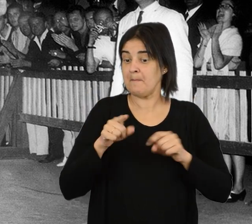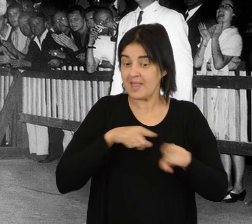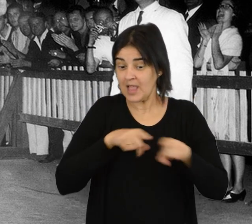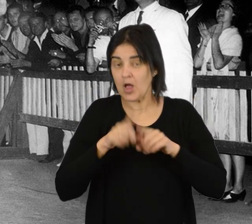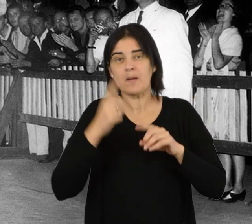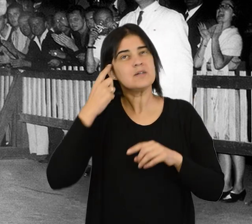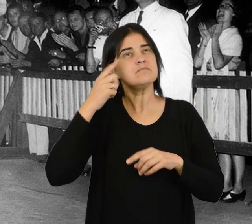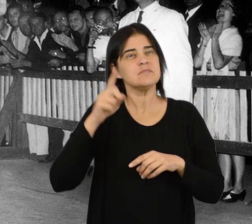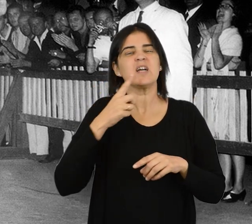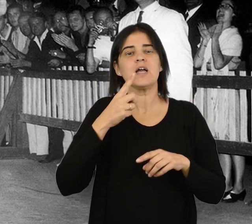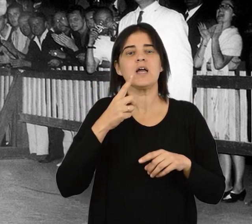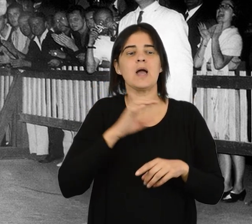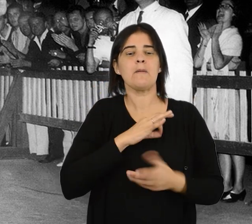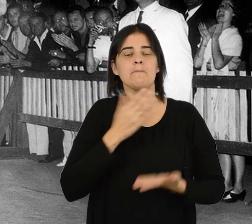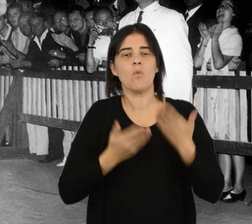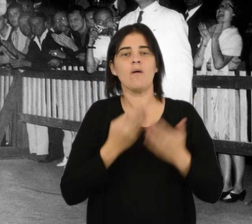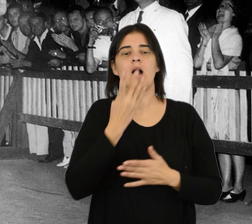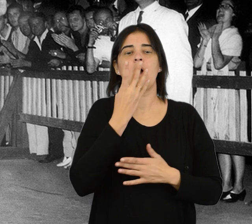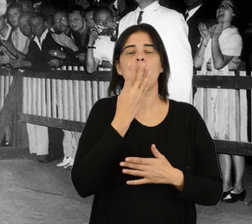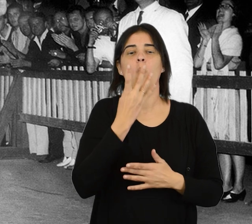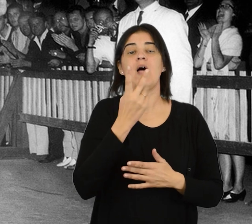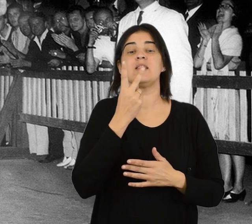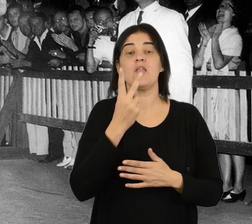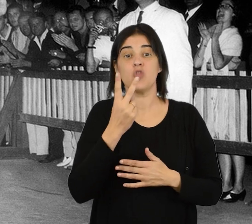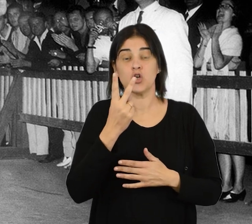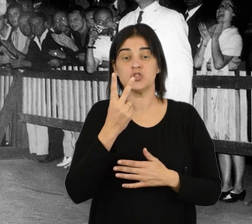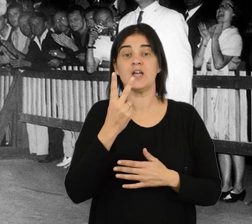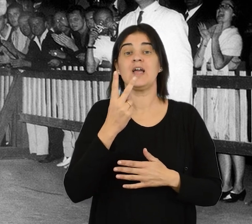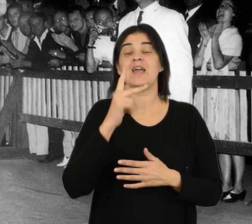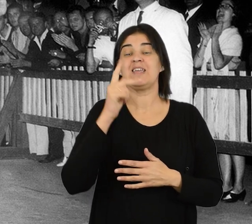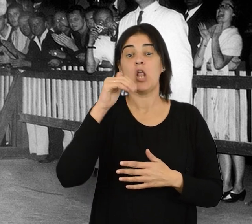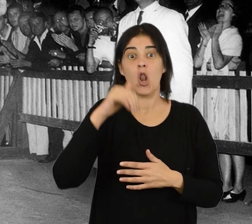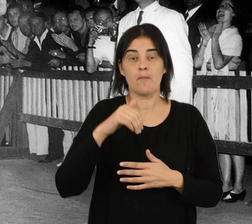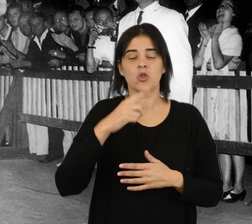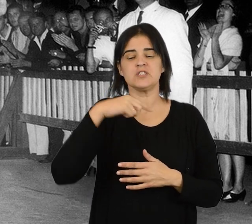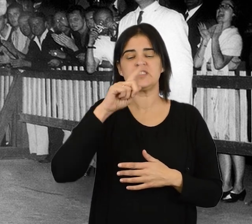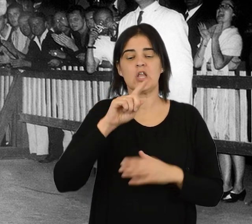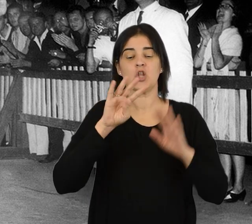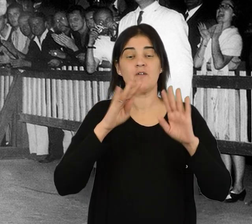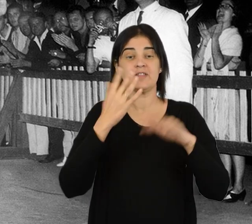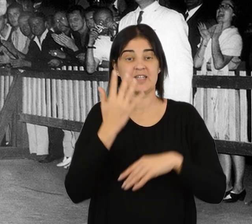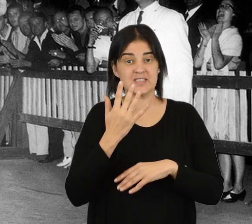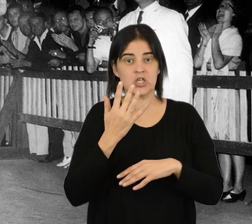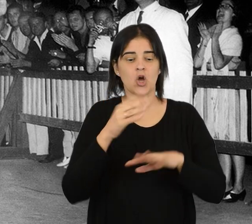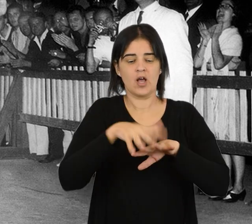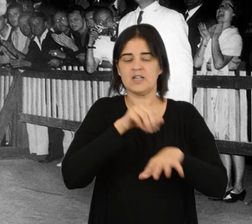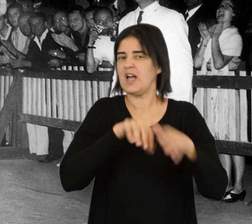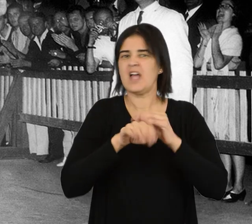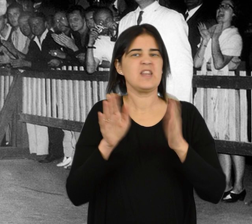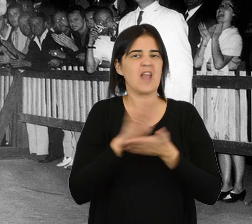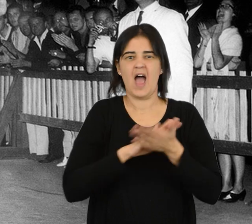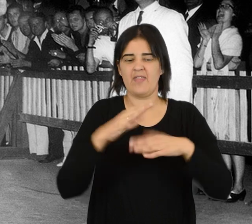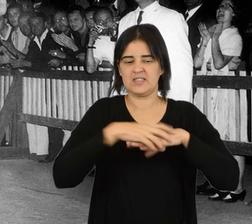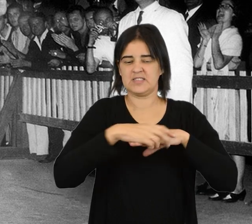deciden que corra la prueba de 42 kilómetros 195 descalzo.